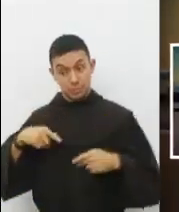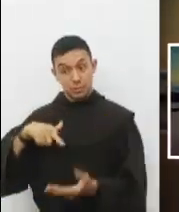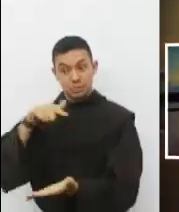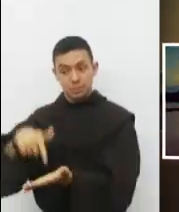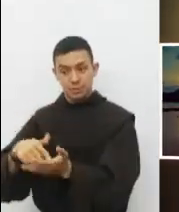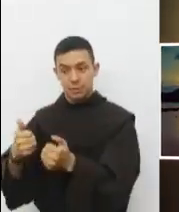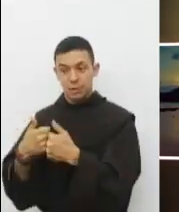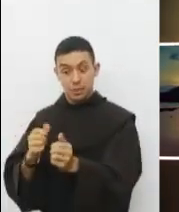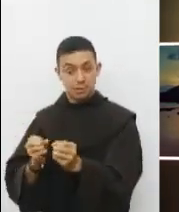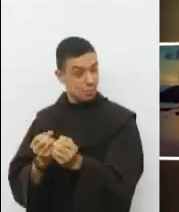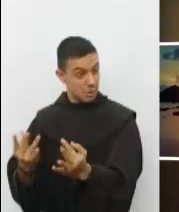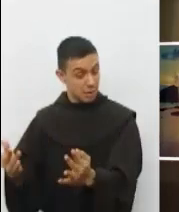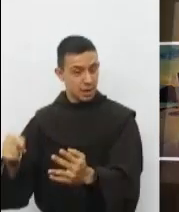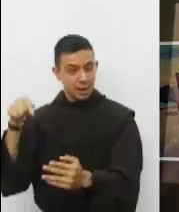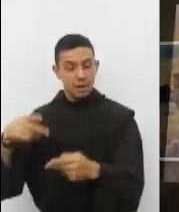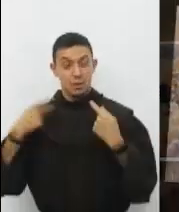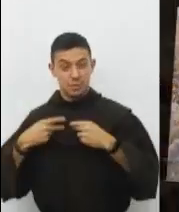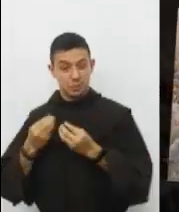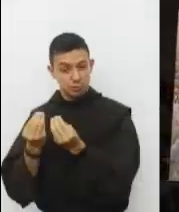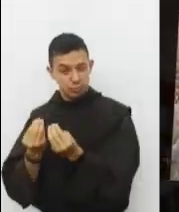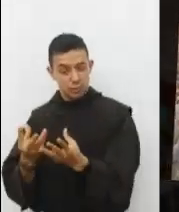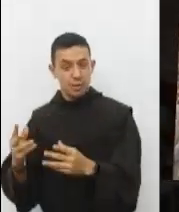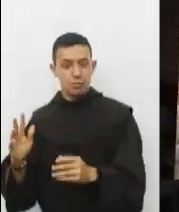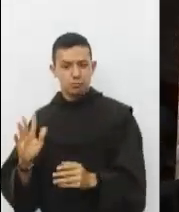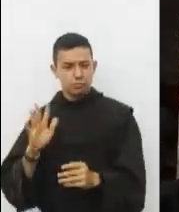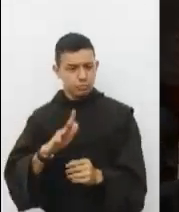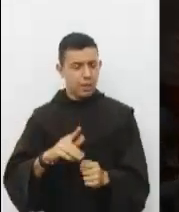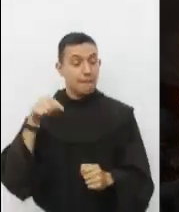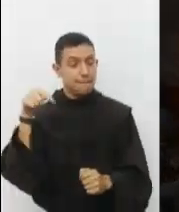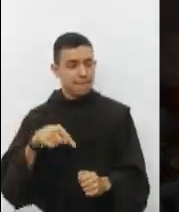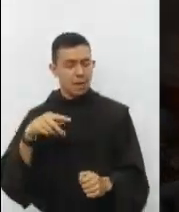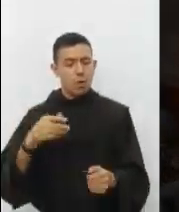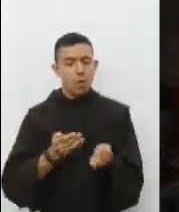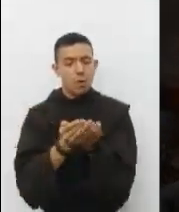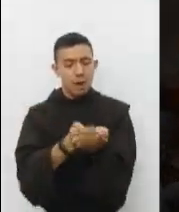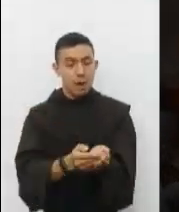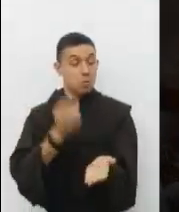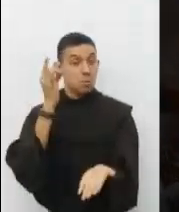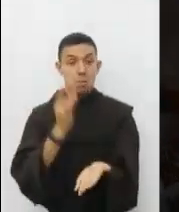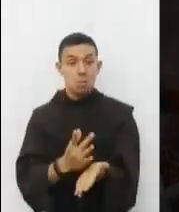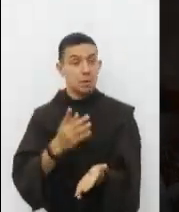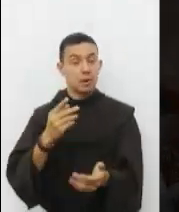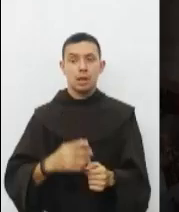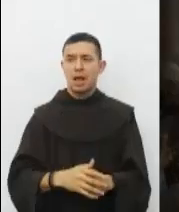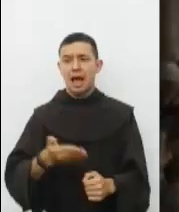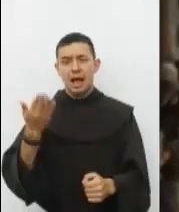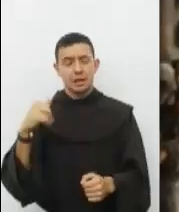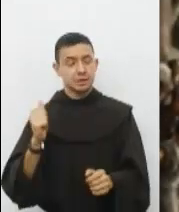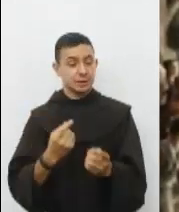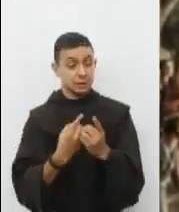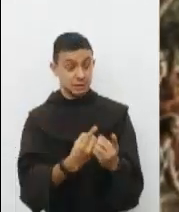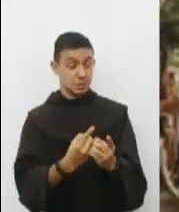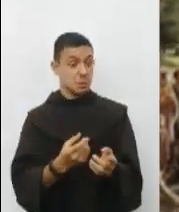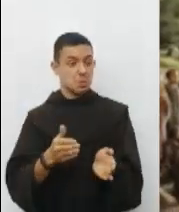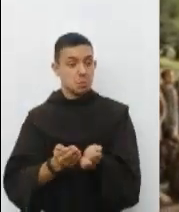embarcado con sus discípulos, sino que éstos habían partido solos. En eso llegaron otras barcas desde Tiberiades al lugar